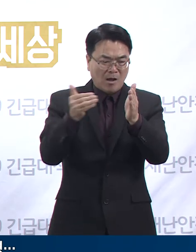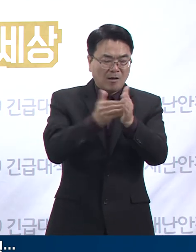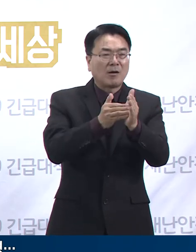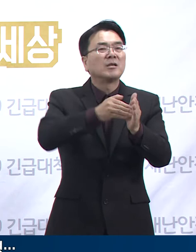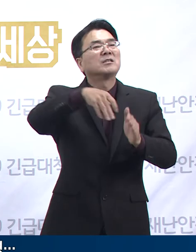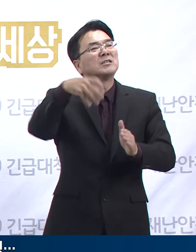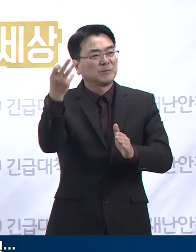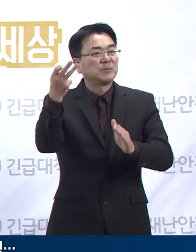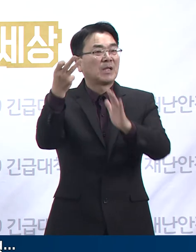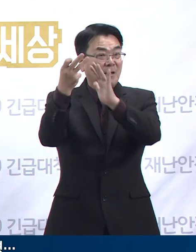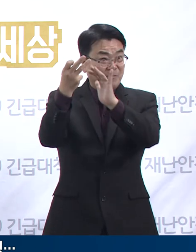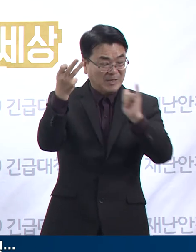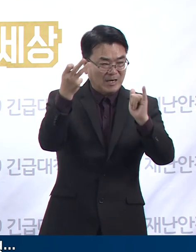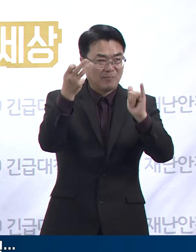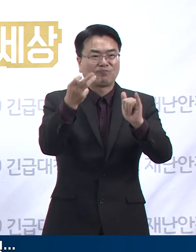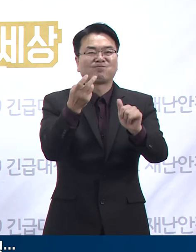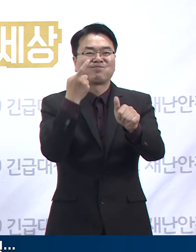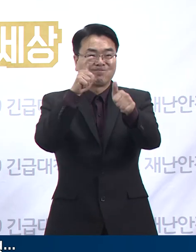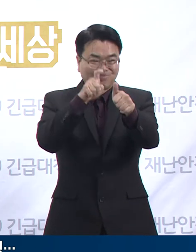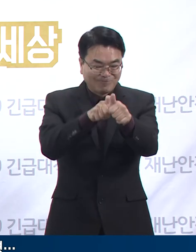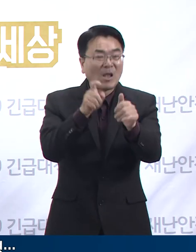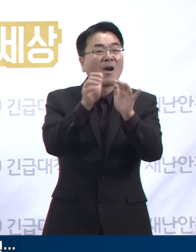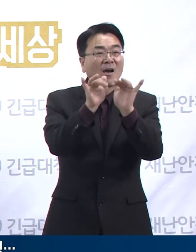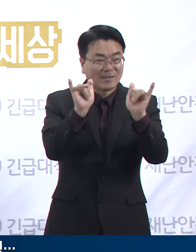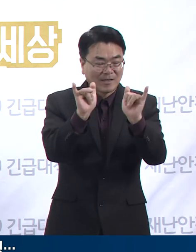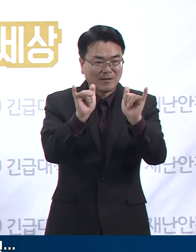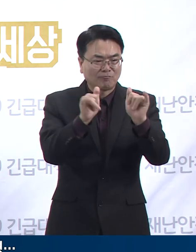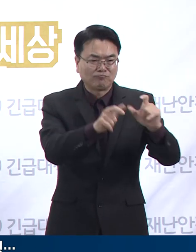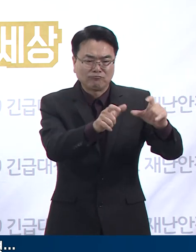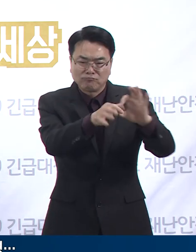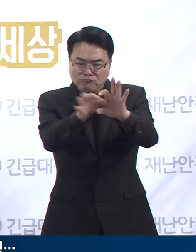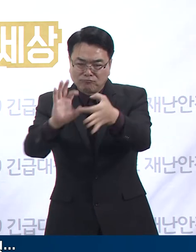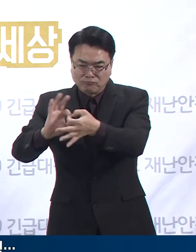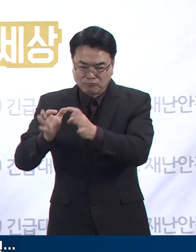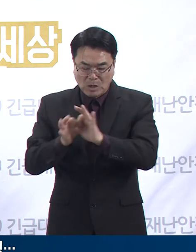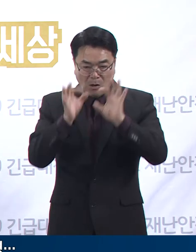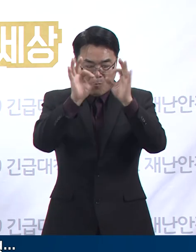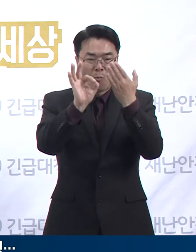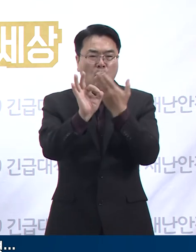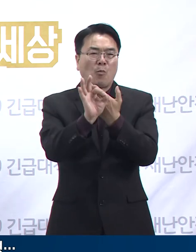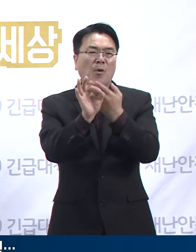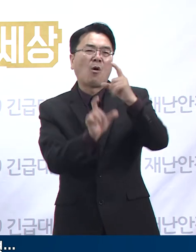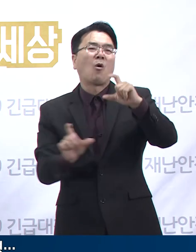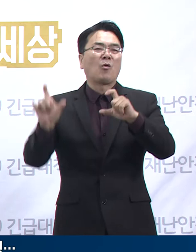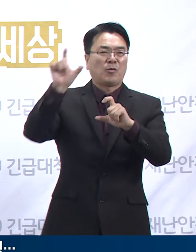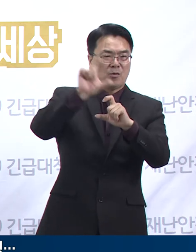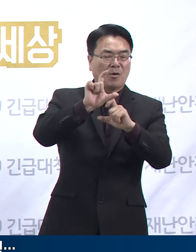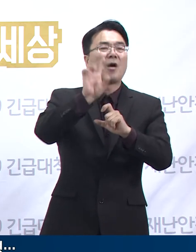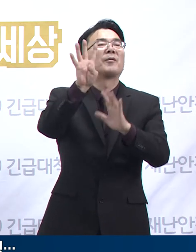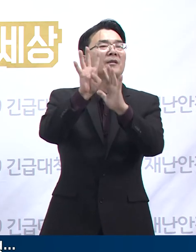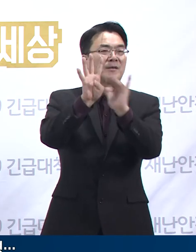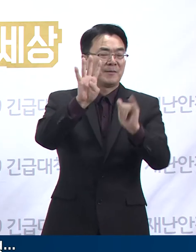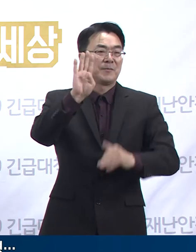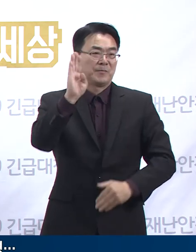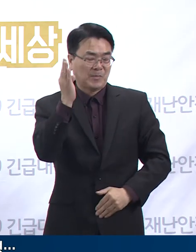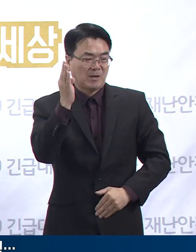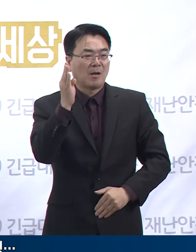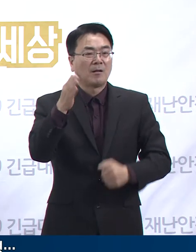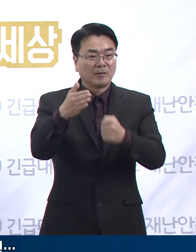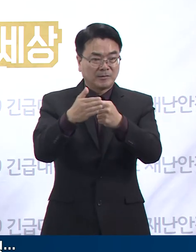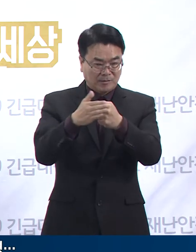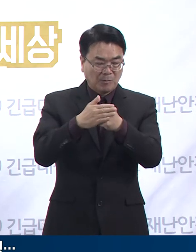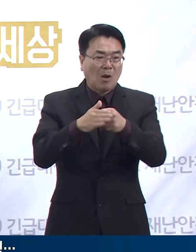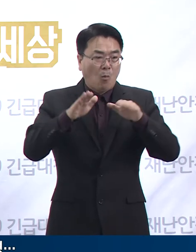확진자가 나온 용인시 동문 골픔무인 관련 클러스터에서 10월 27일 4명이 추가 확진 판정을 받으면서 28일 0시 기준